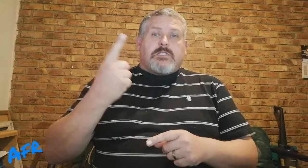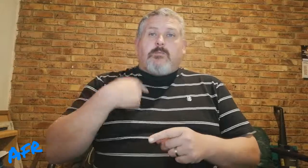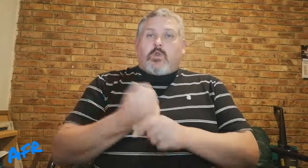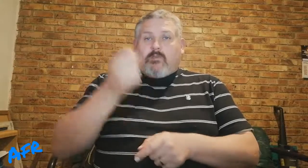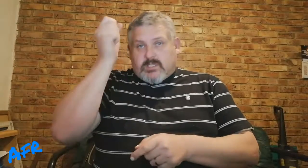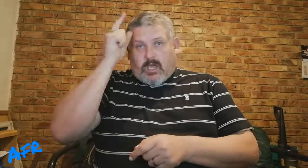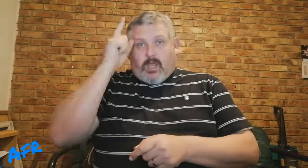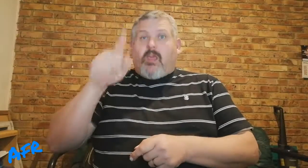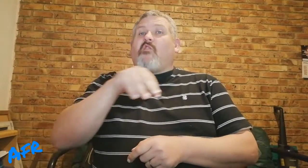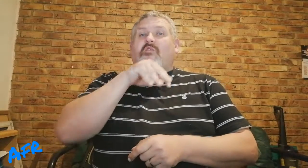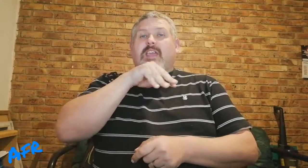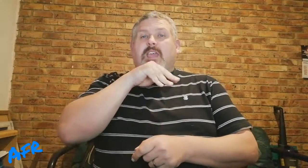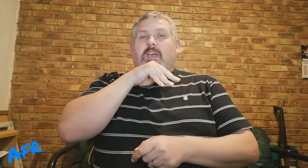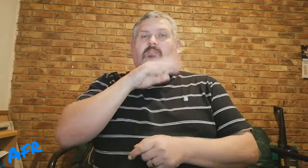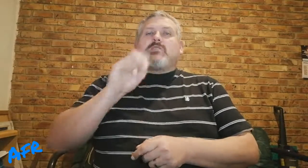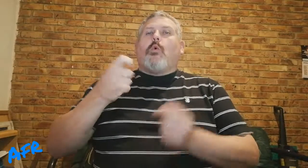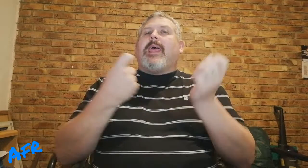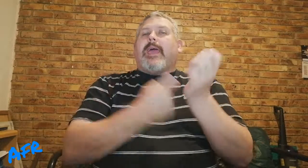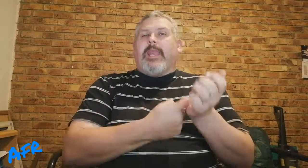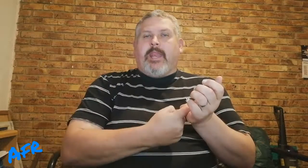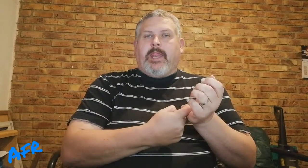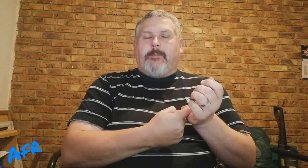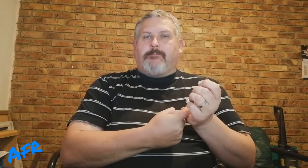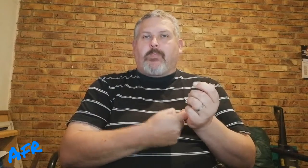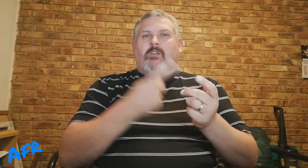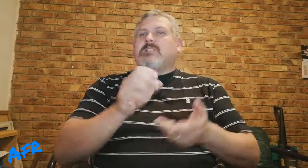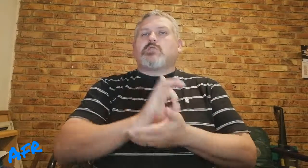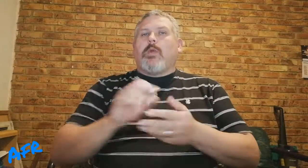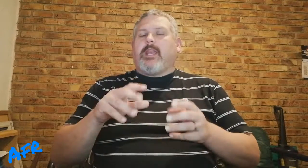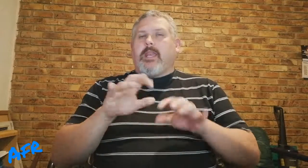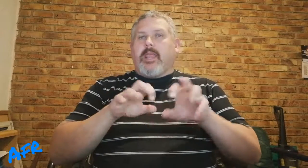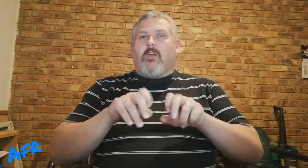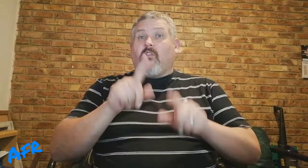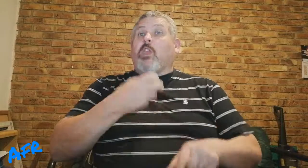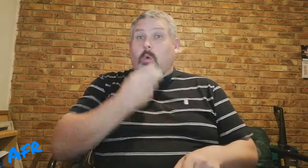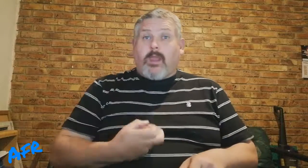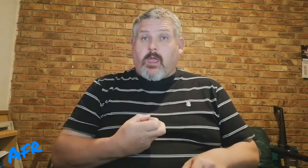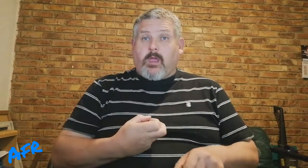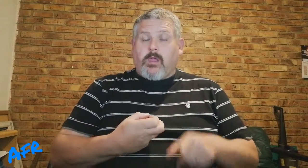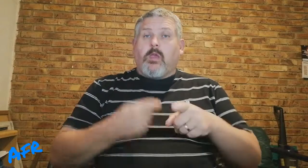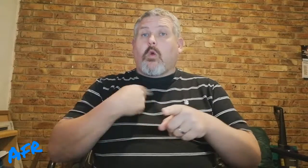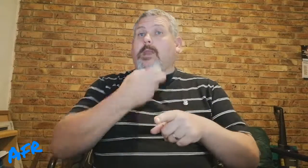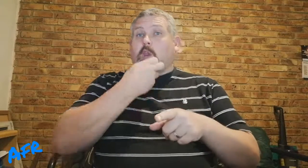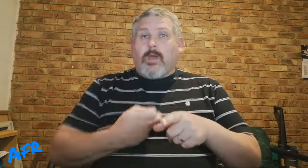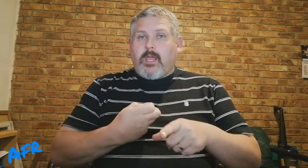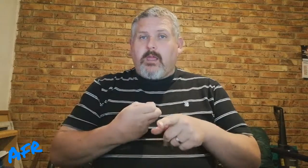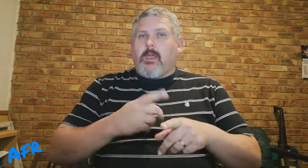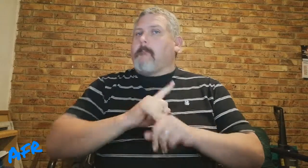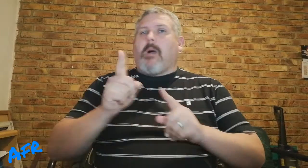Eerst moet ons verstaan, feike was onderhijn. Dit is die skoen die vir jode. En kom die jode